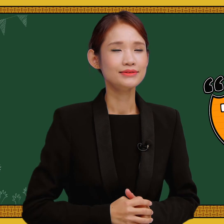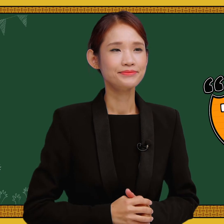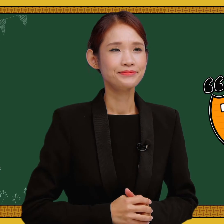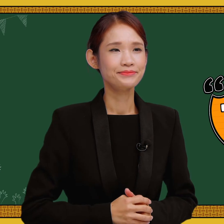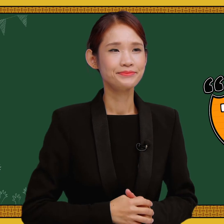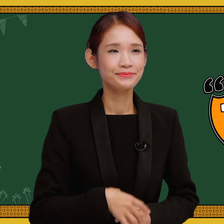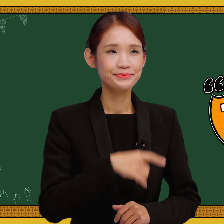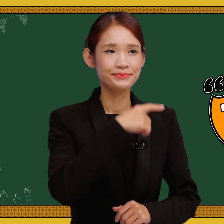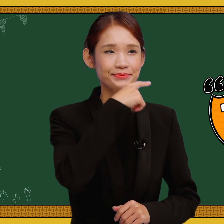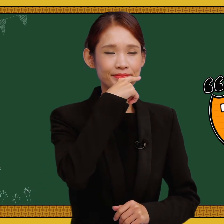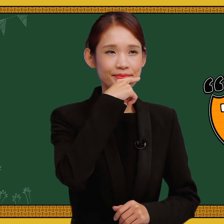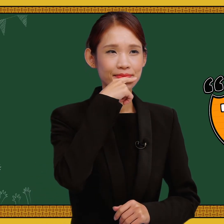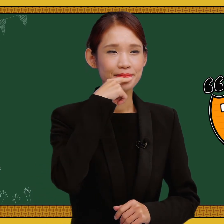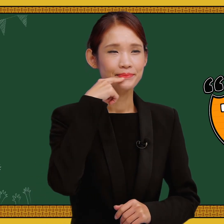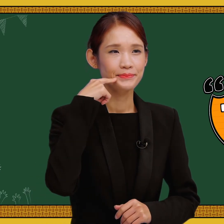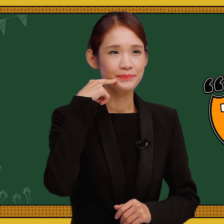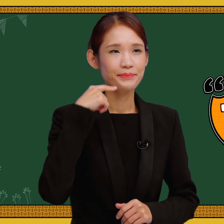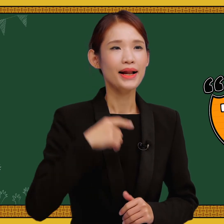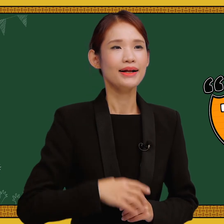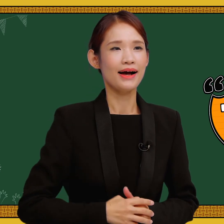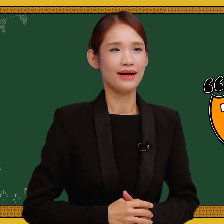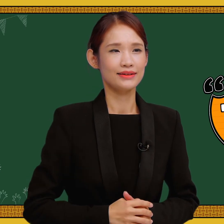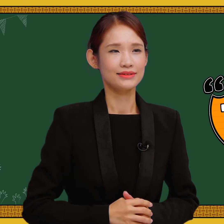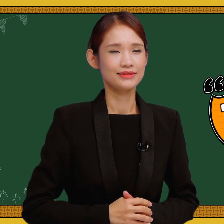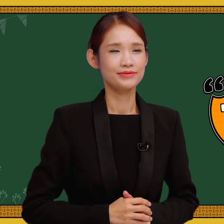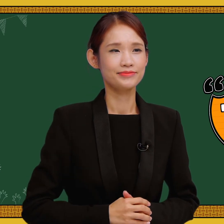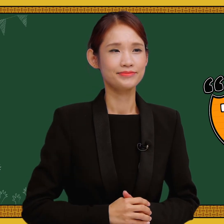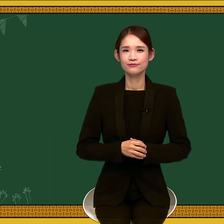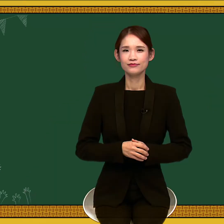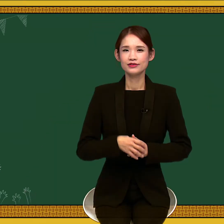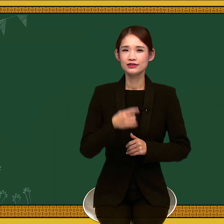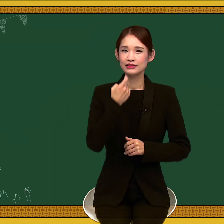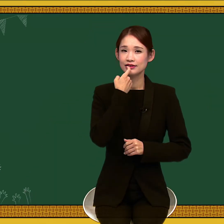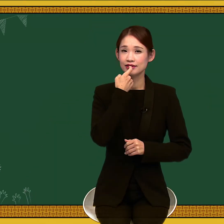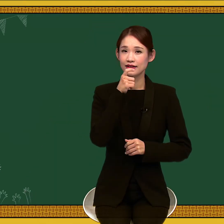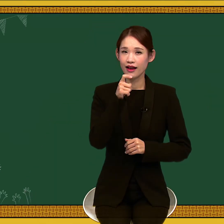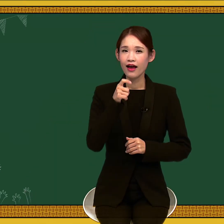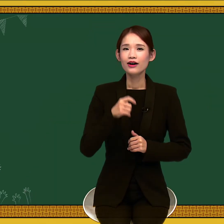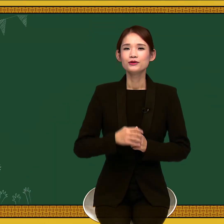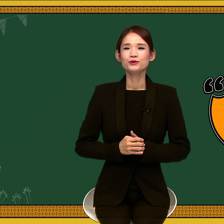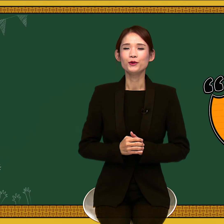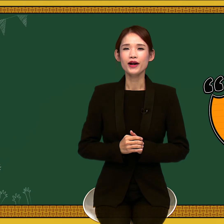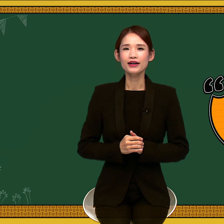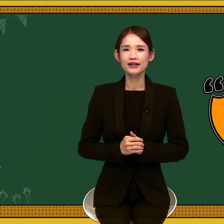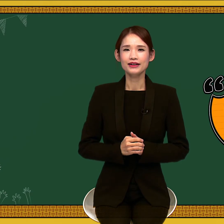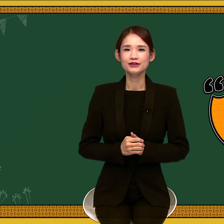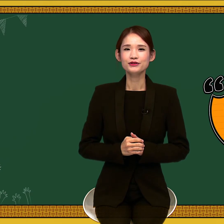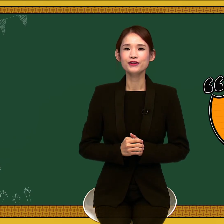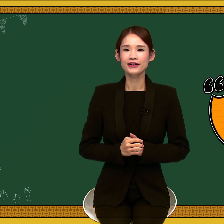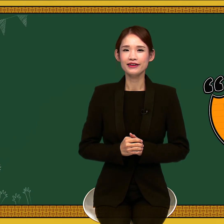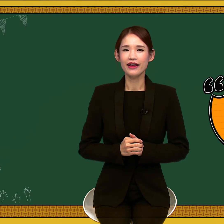빨강, 빨강, 노랑이라는 수어인데요.